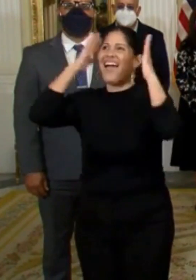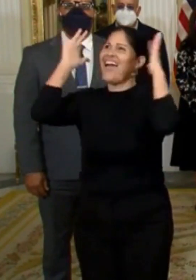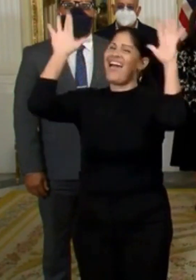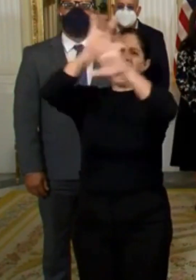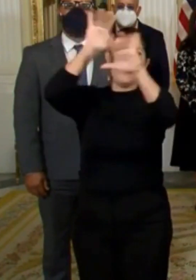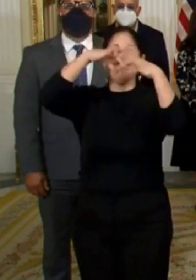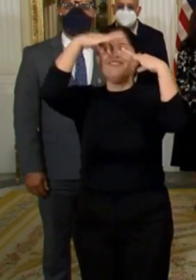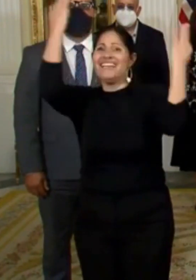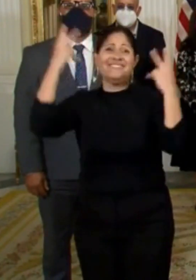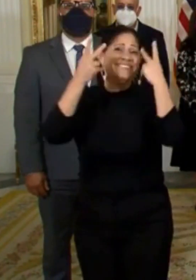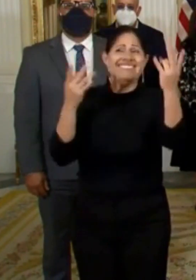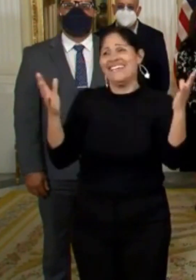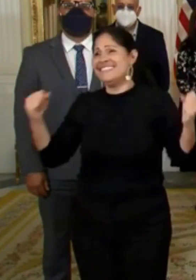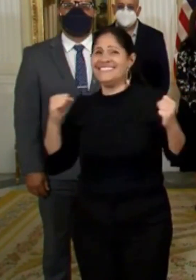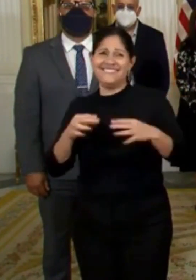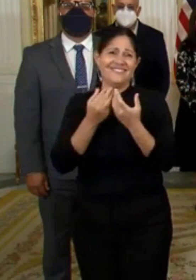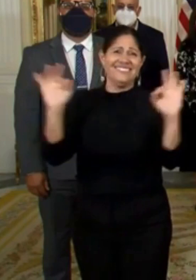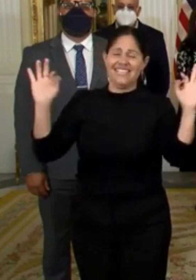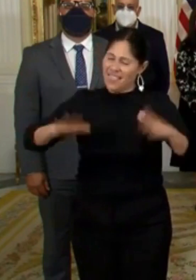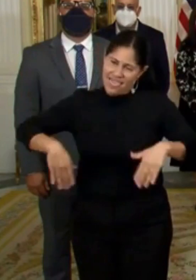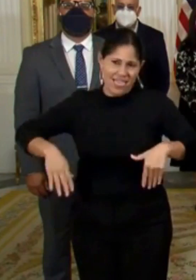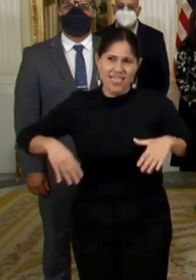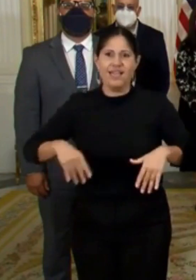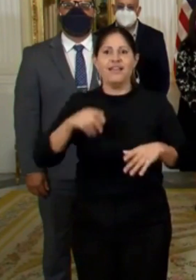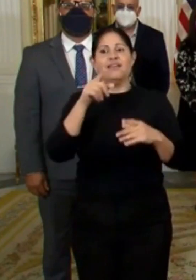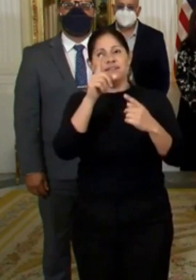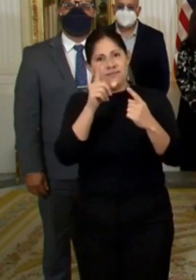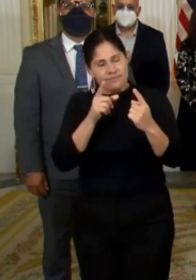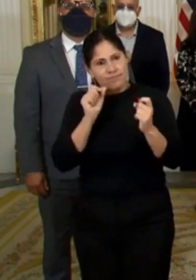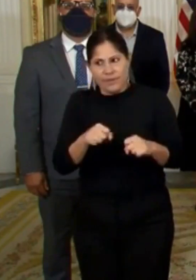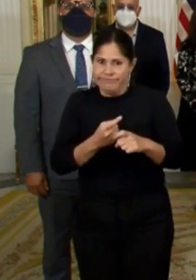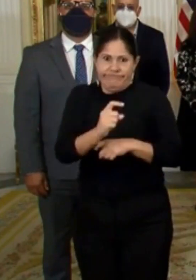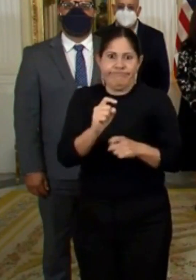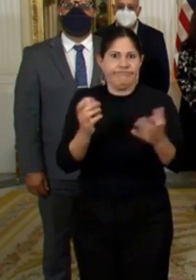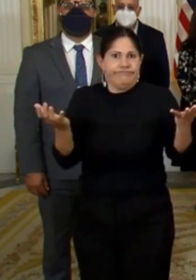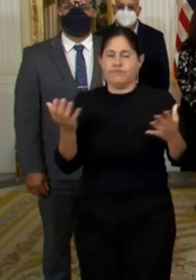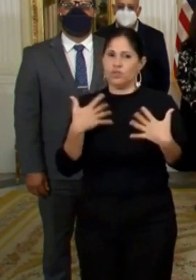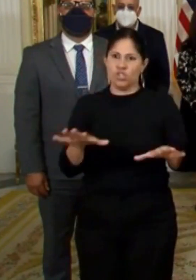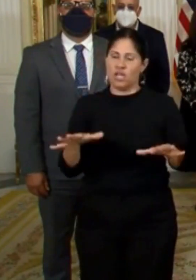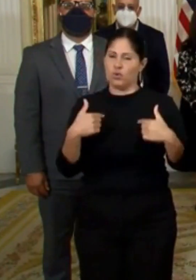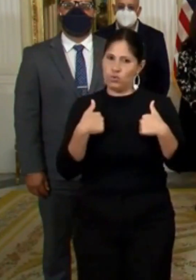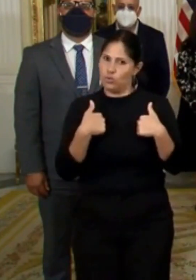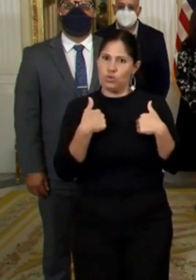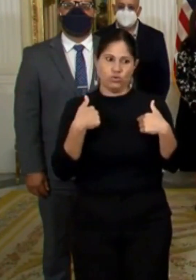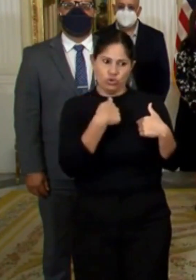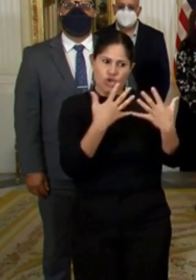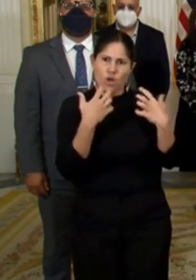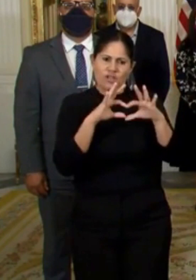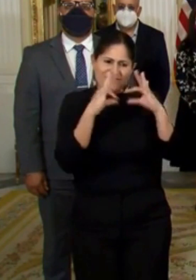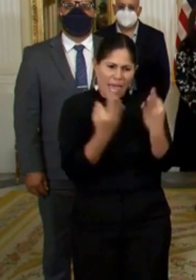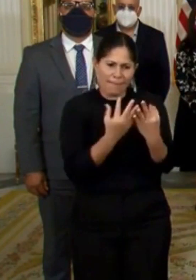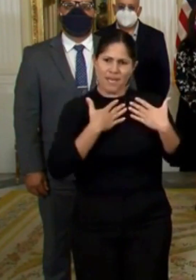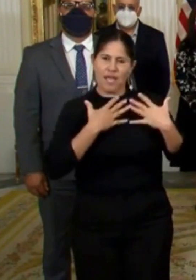estaríamos exponiéndonos a situaciones de alto riesgo, no solamente a nosotros, sino a nuestras familias y nuestros seres queridos.